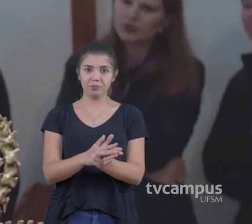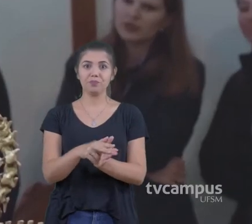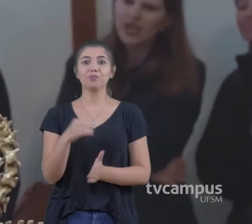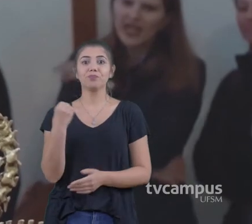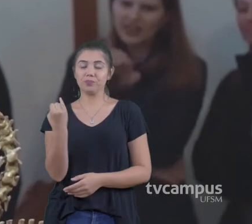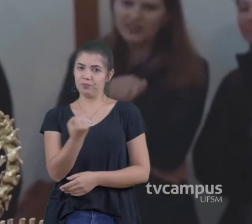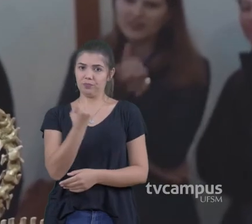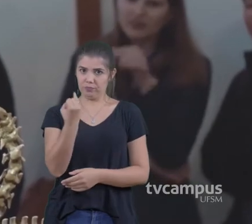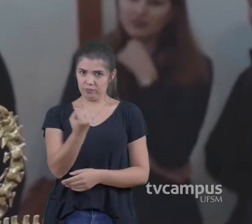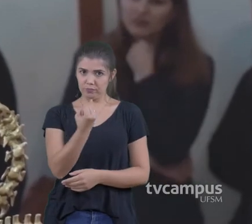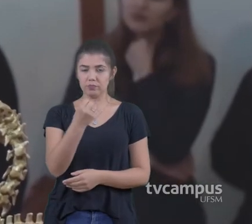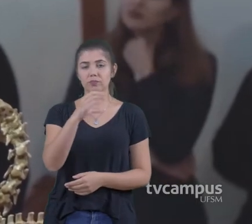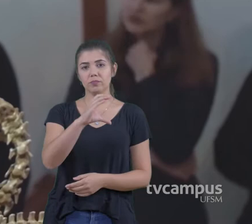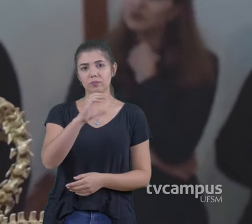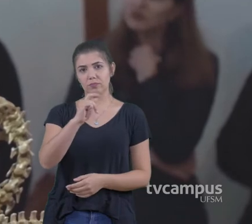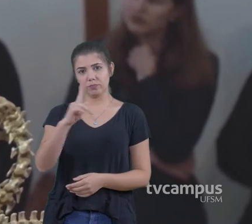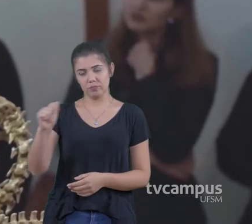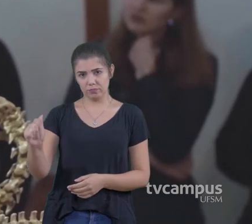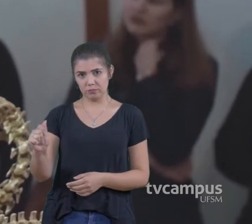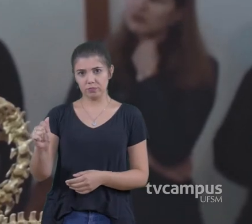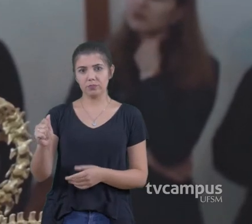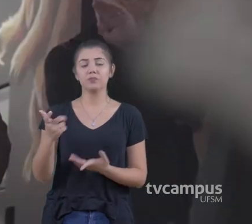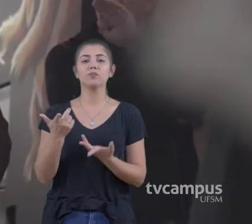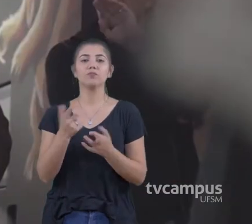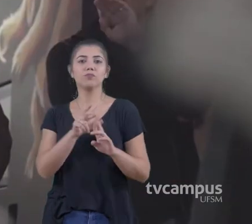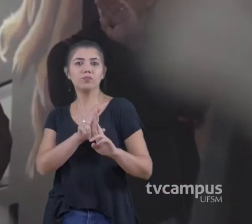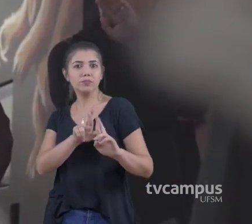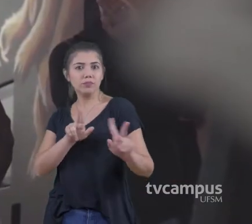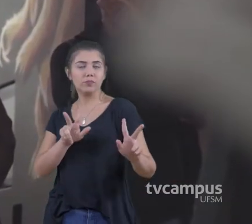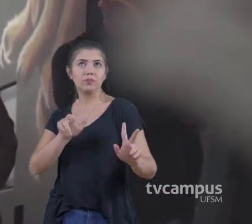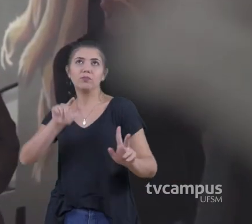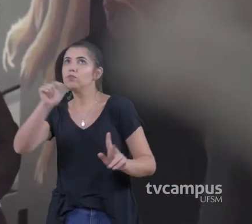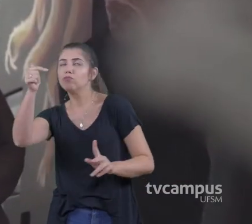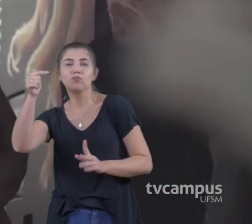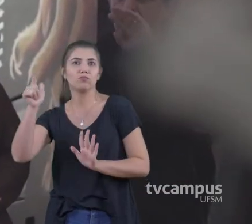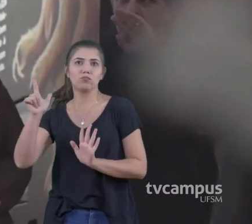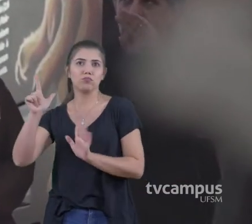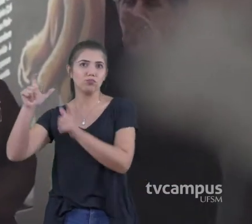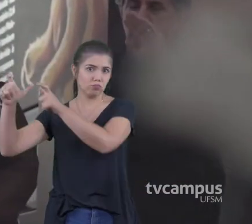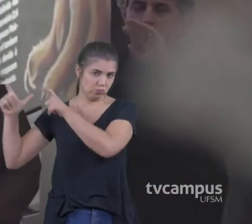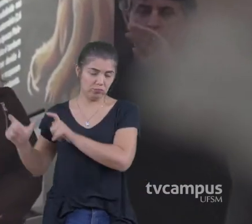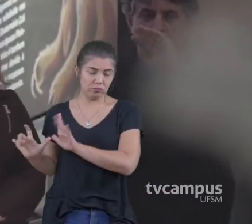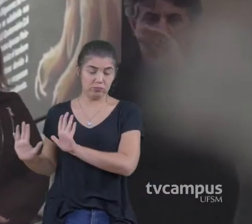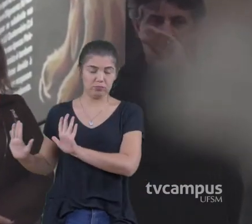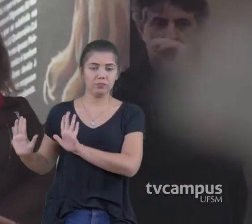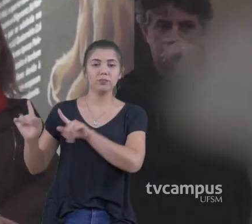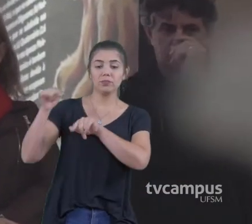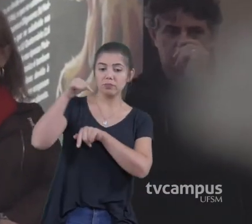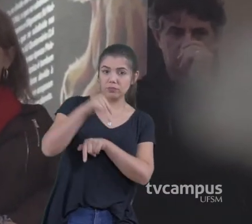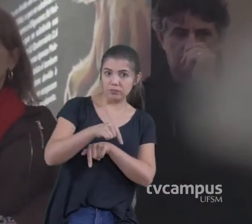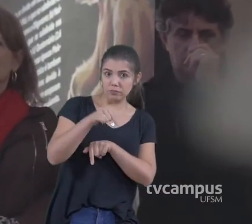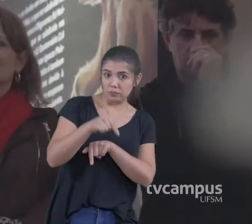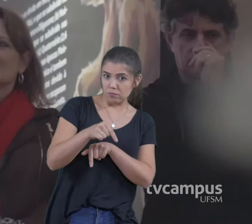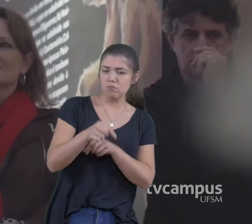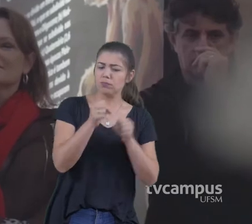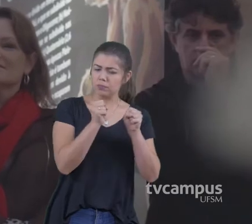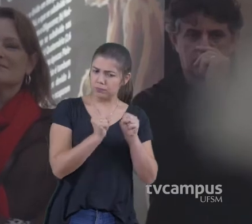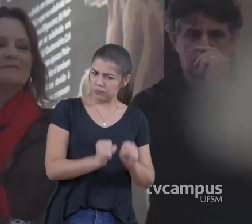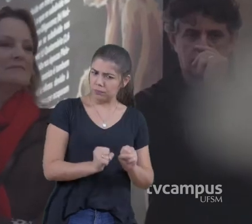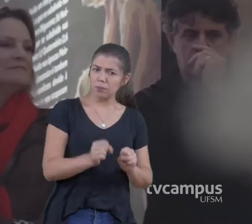por exemplo, do CAPA Que difere de muitas exposições de paleontologia É que as pessoas podem entrar